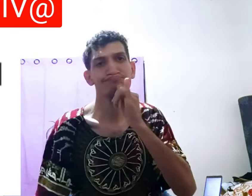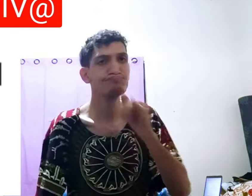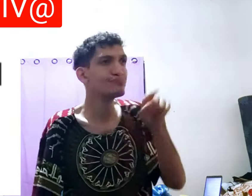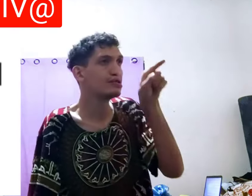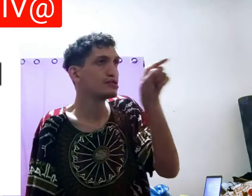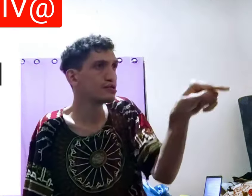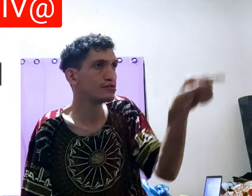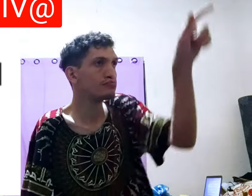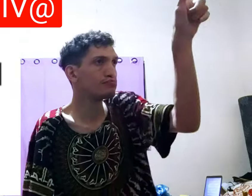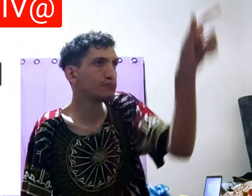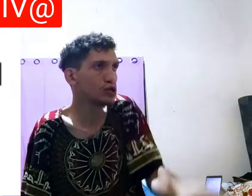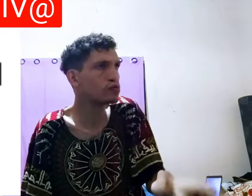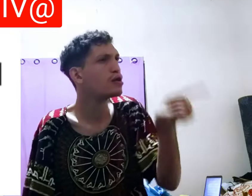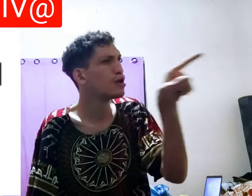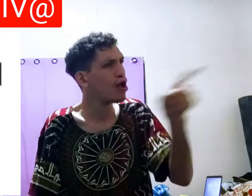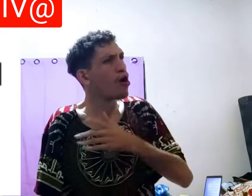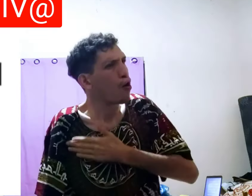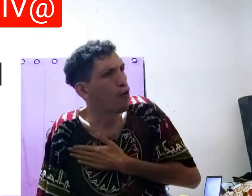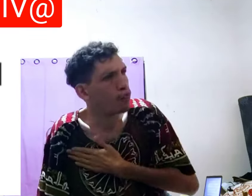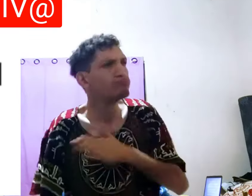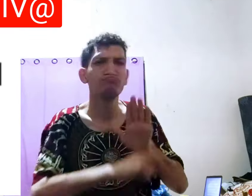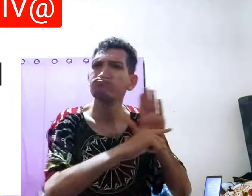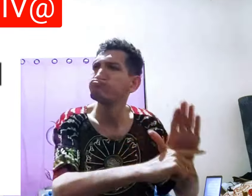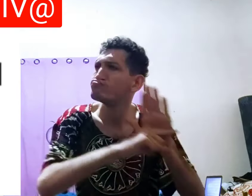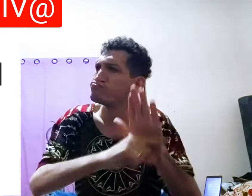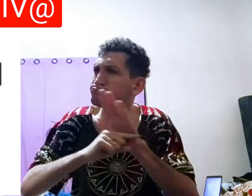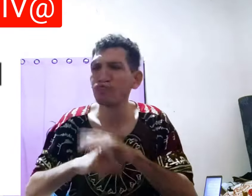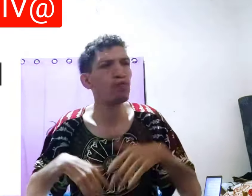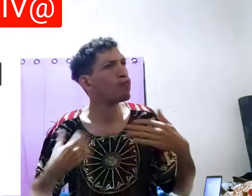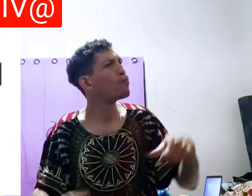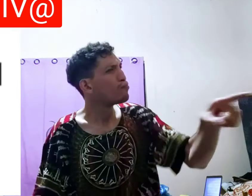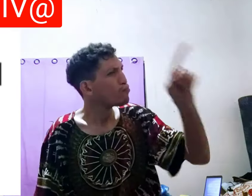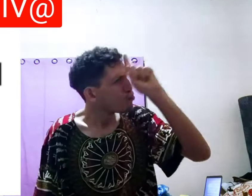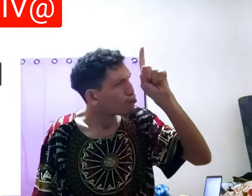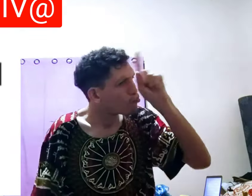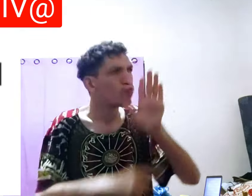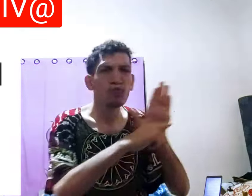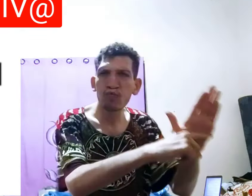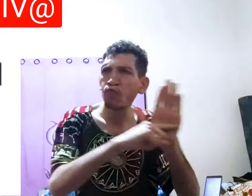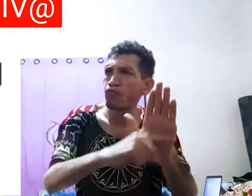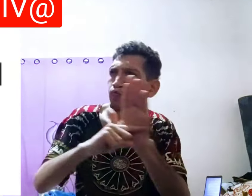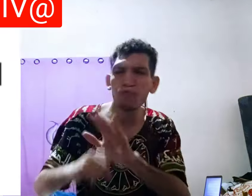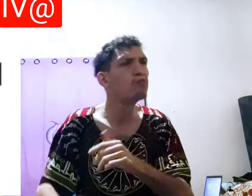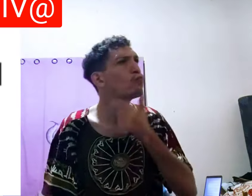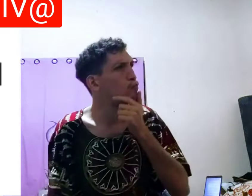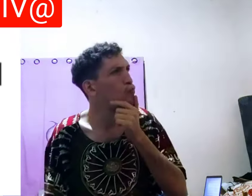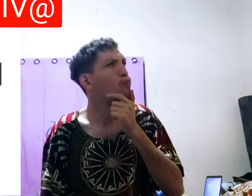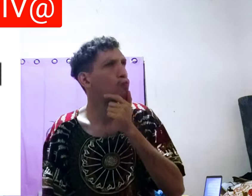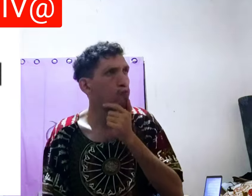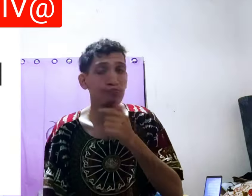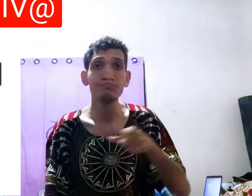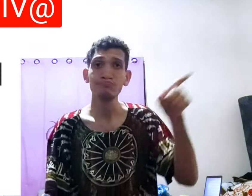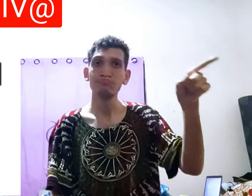característica, por exemplo, ele é a pessoa que gosta de ser prestativo, ele todo dia ajuda todos,